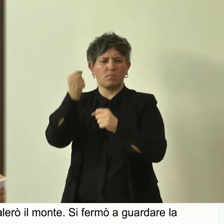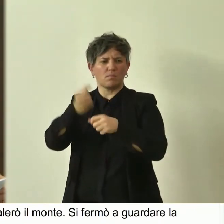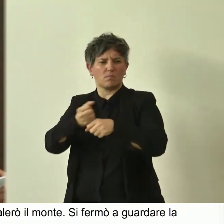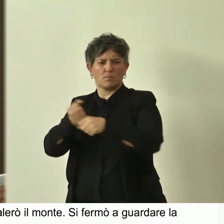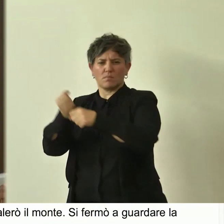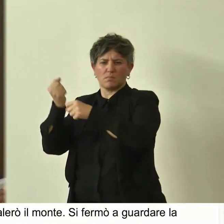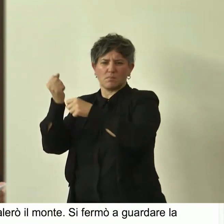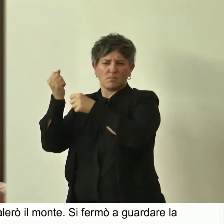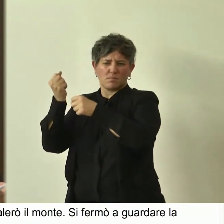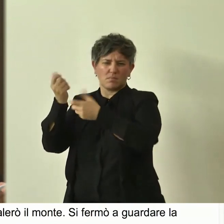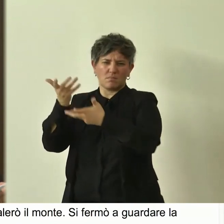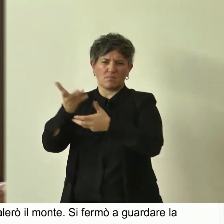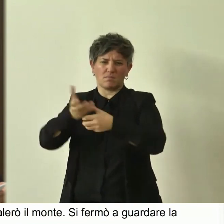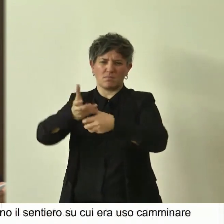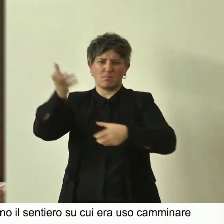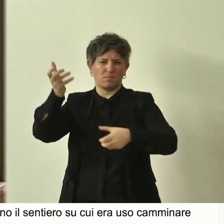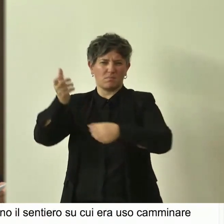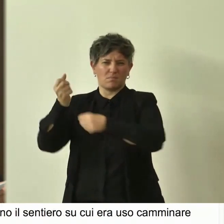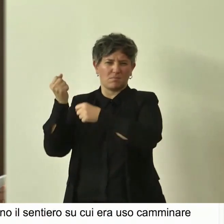35 kg, dicono.